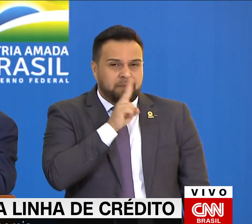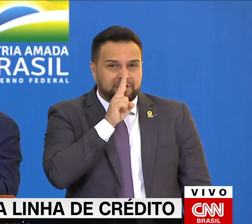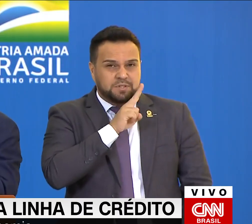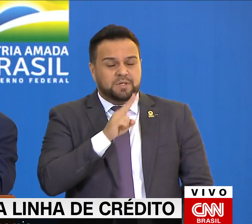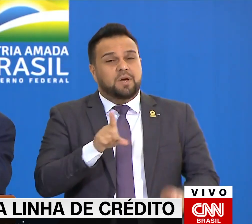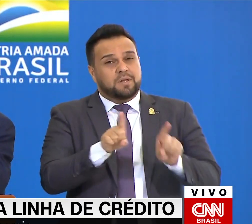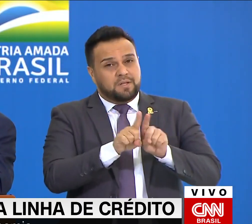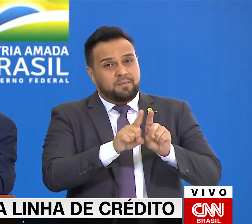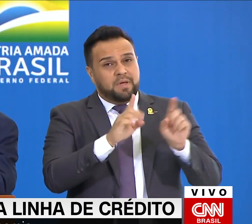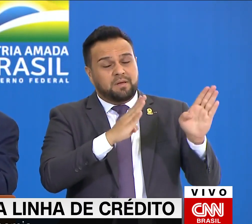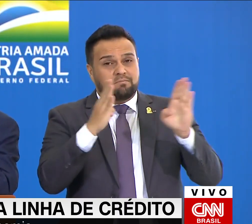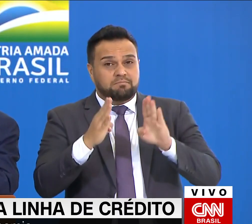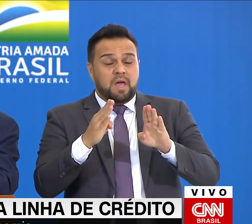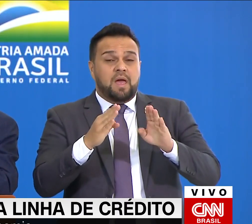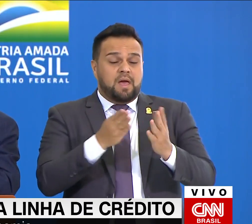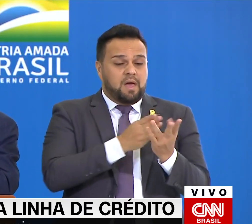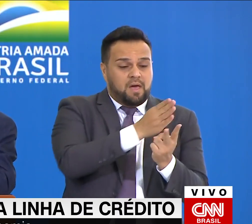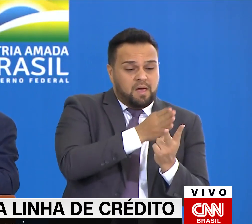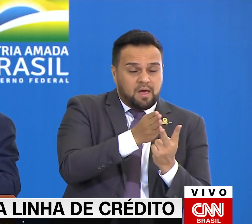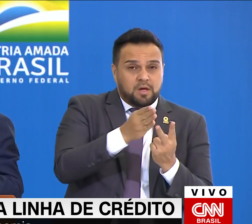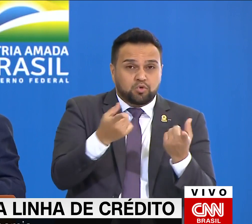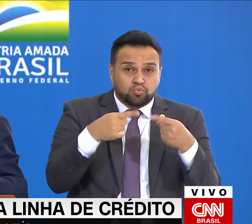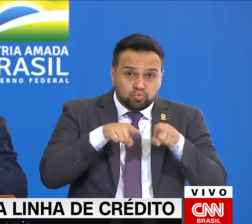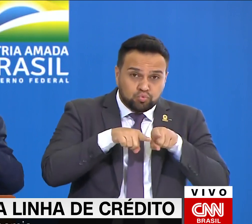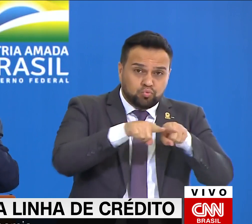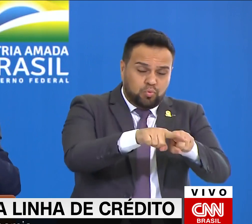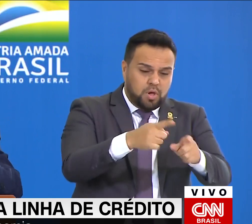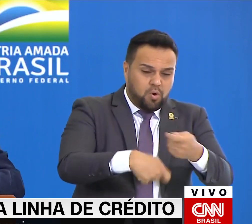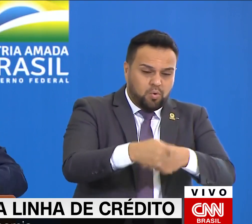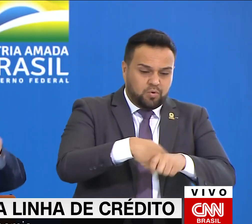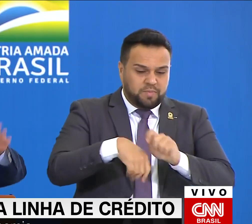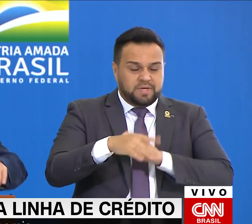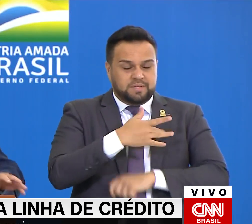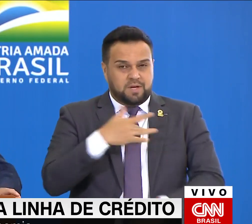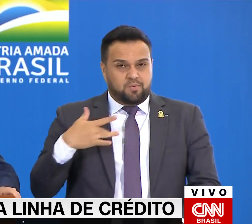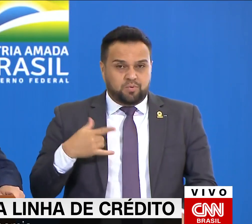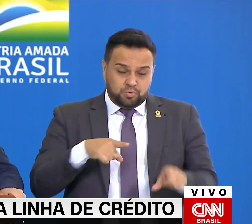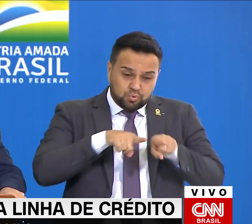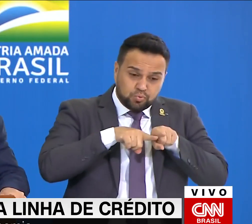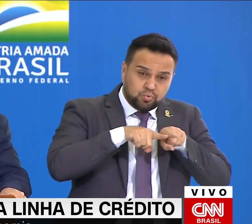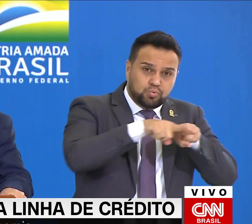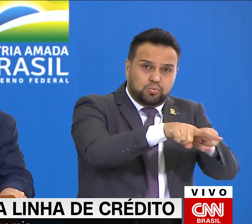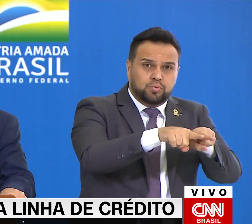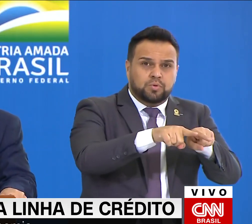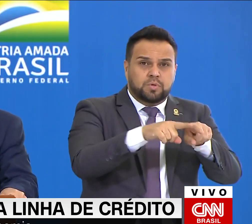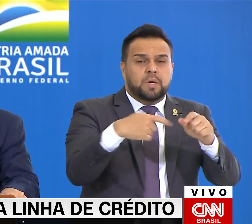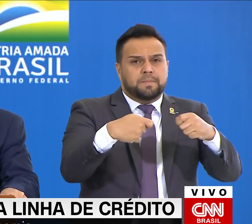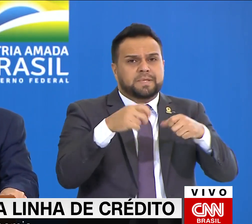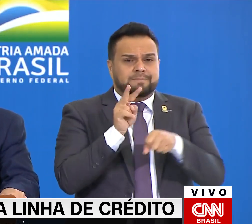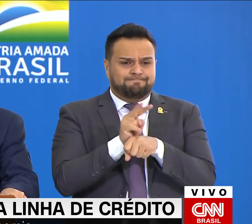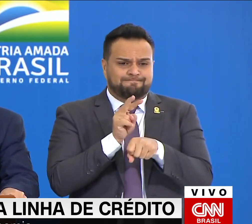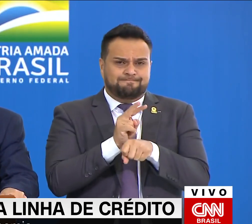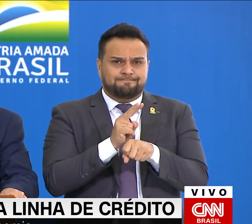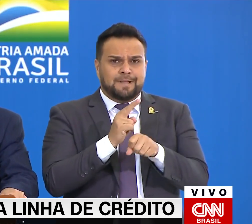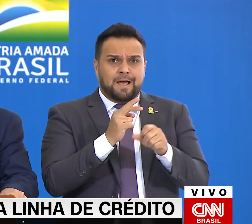economia e saúde estão juntos. Não existe um sem o outro. É um pássaro que precisa das duas asas para voar.